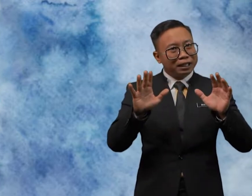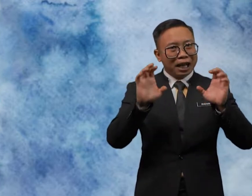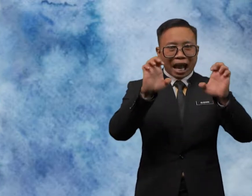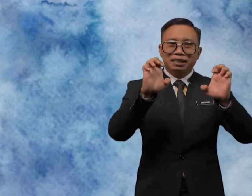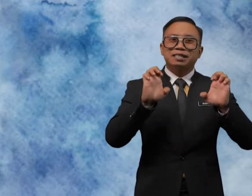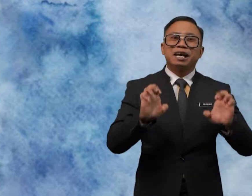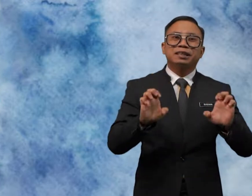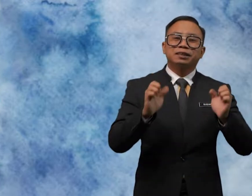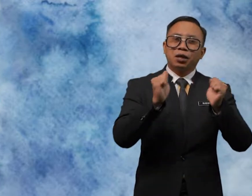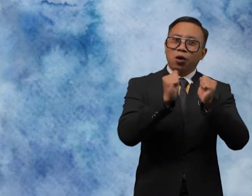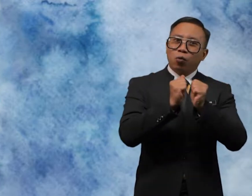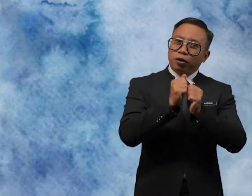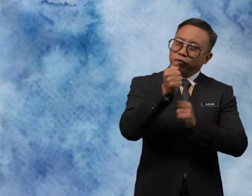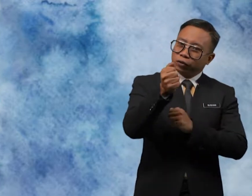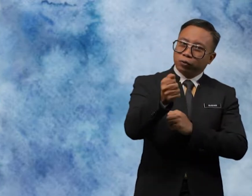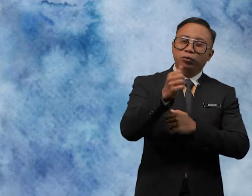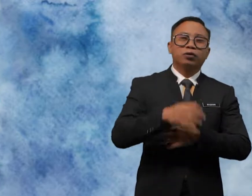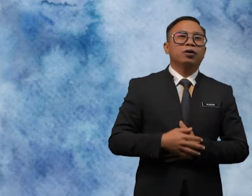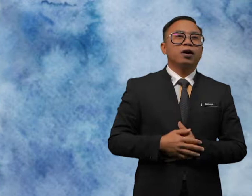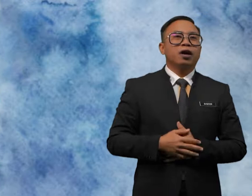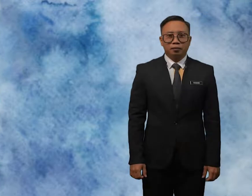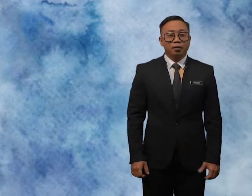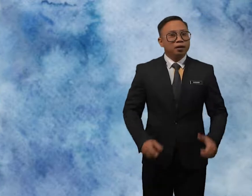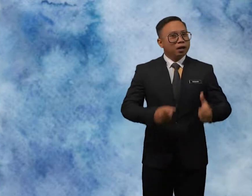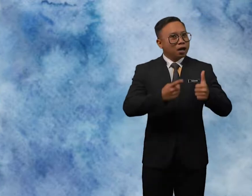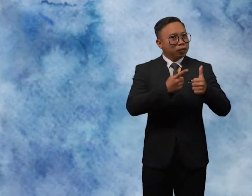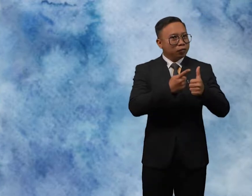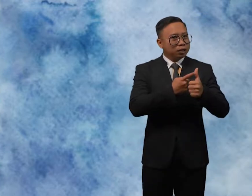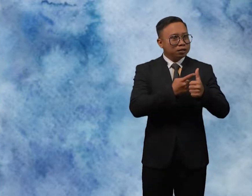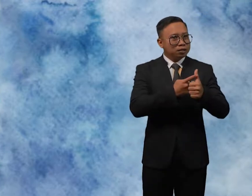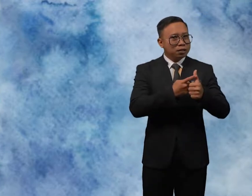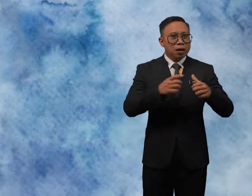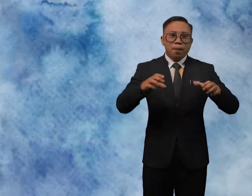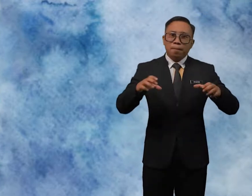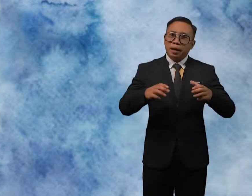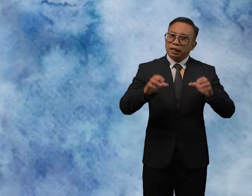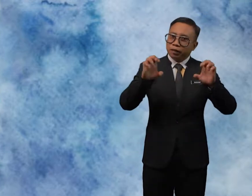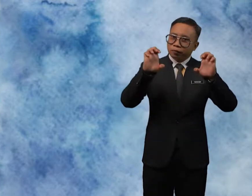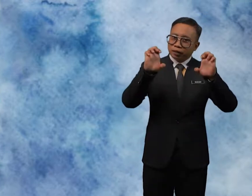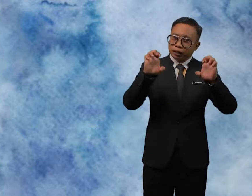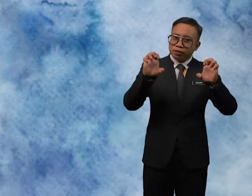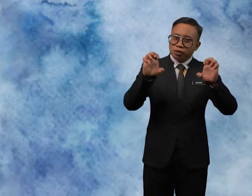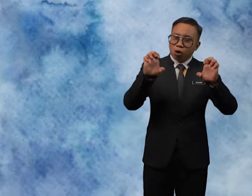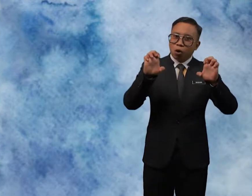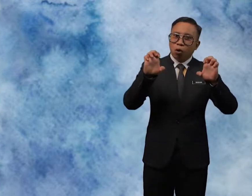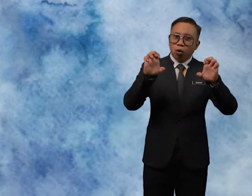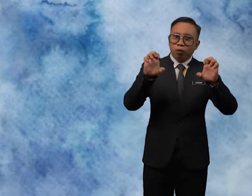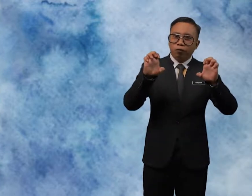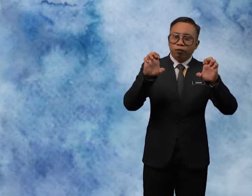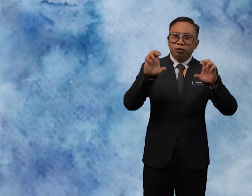exercise with you. First, make a fist, hold for